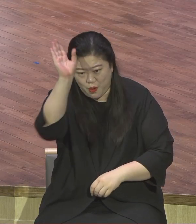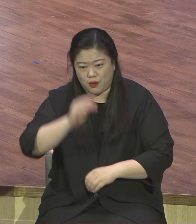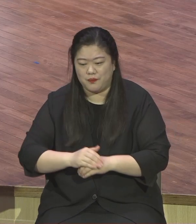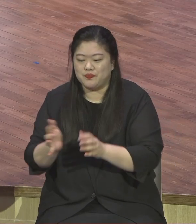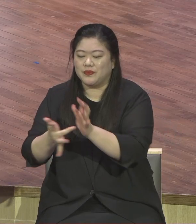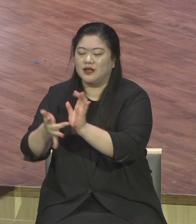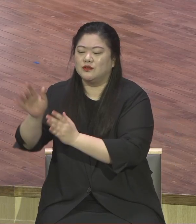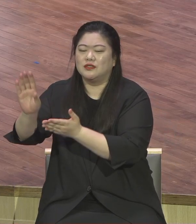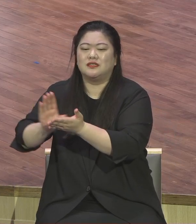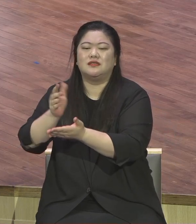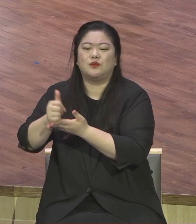의의 옷을 입었다